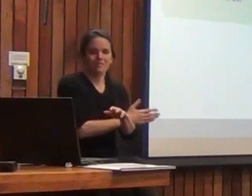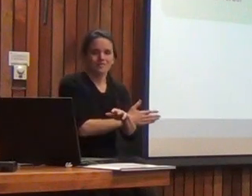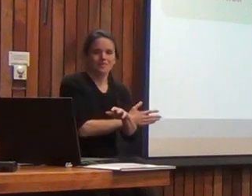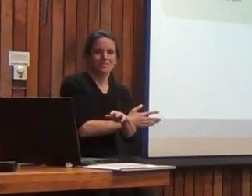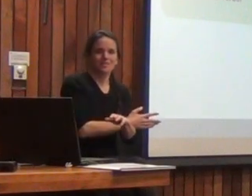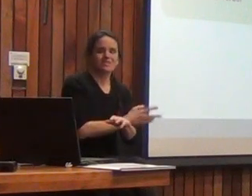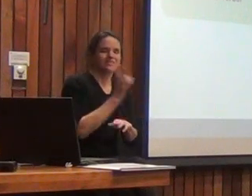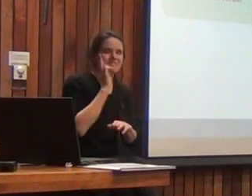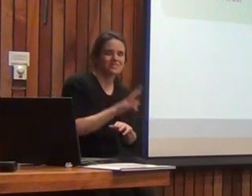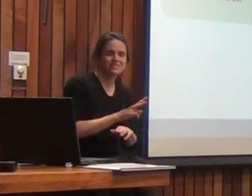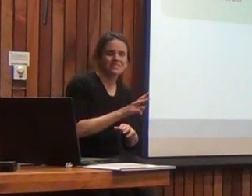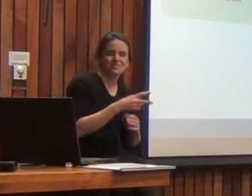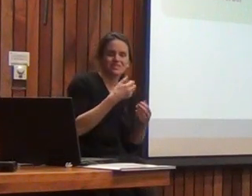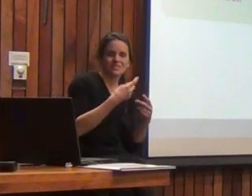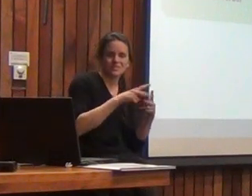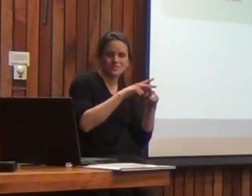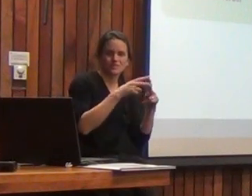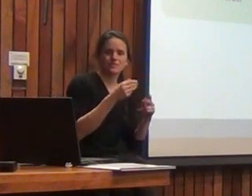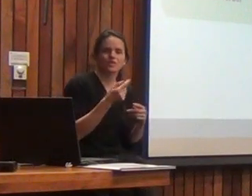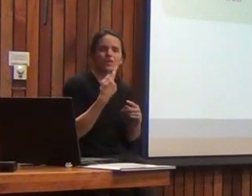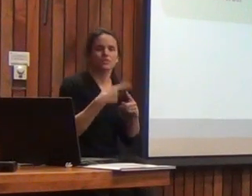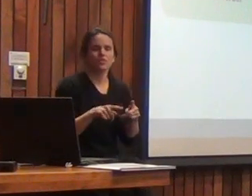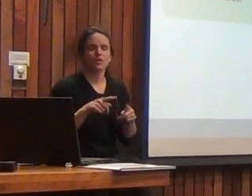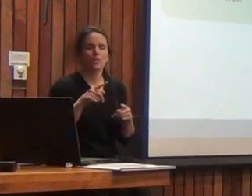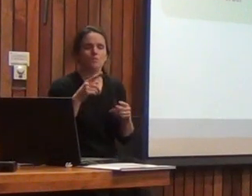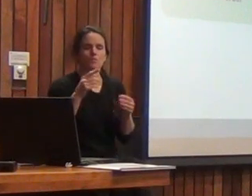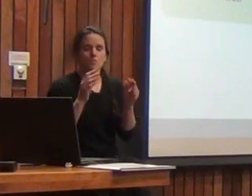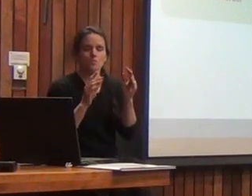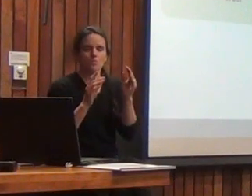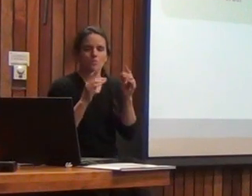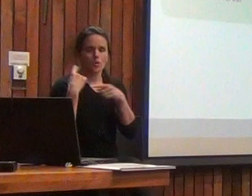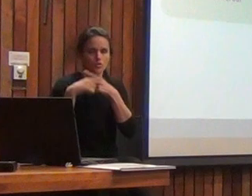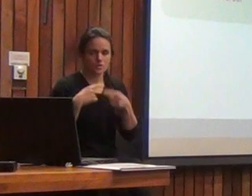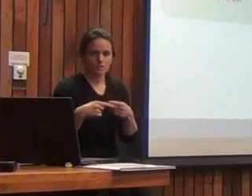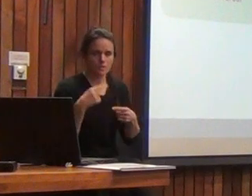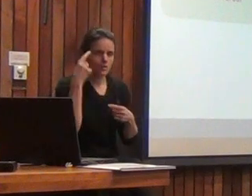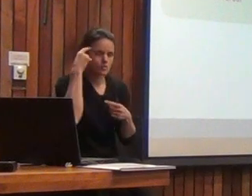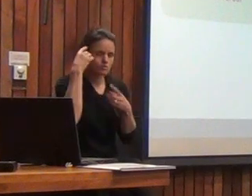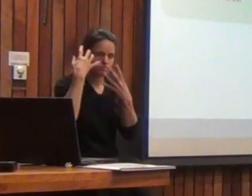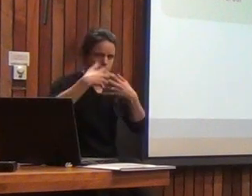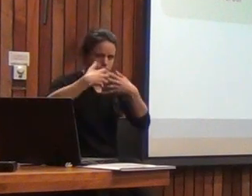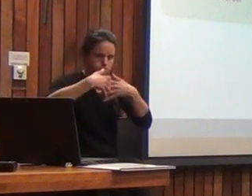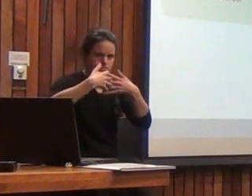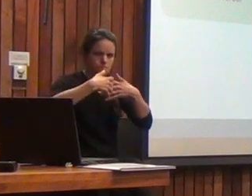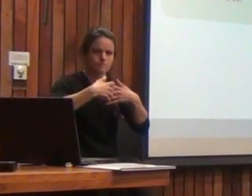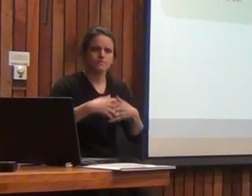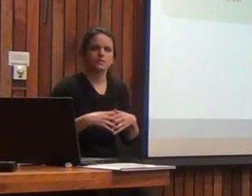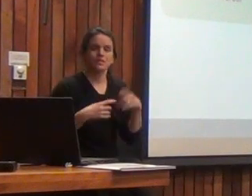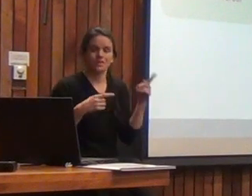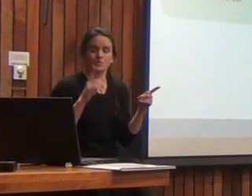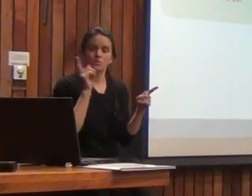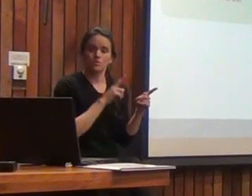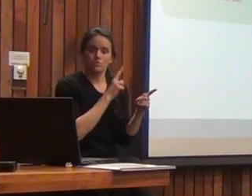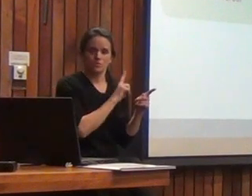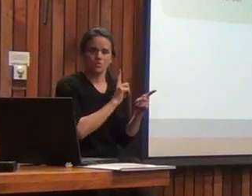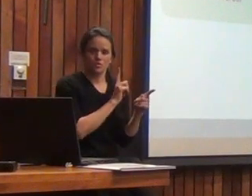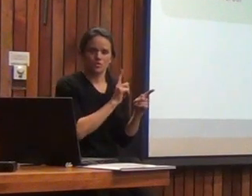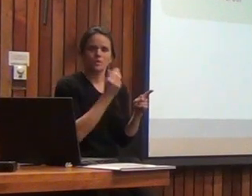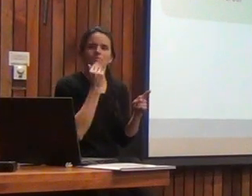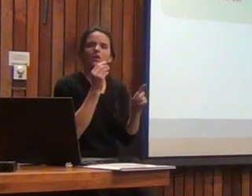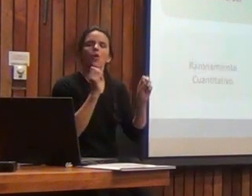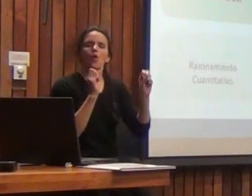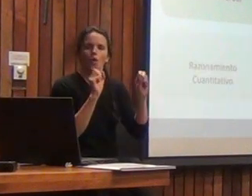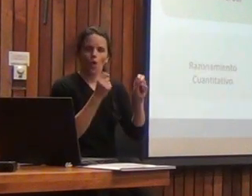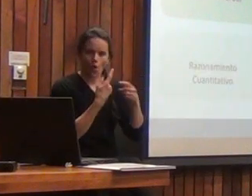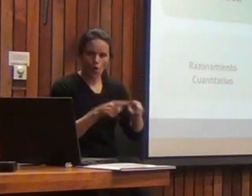de destructividad, y por último evaluación de procesamiento. Este es el segundo nivel donde hay 17.5, pero este no es el último, hay todavía uno